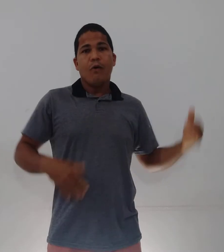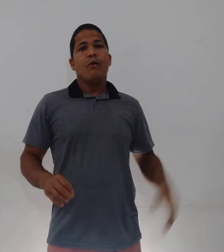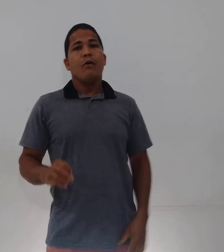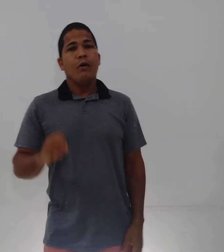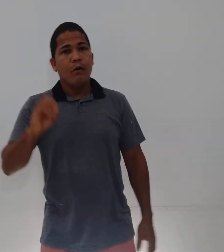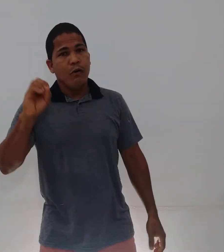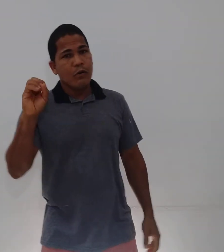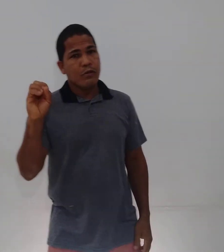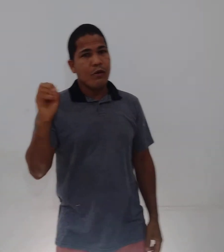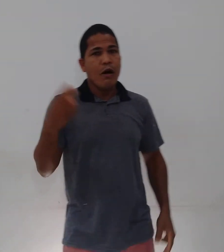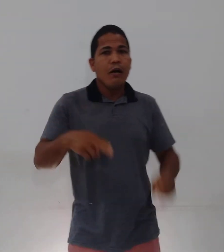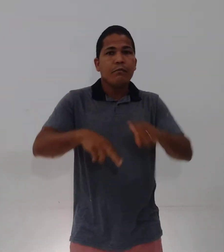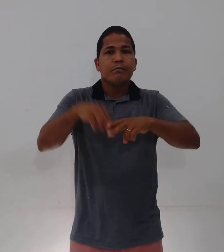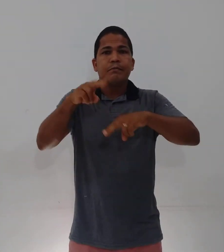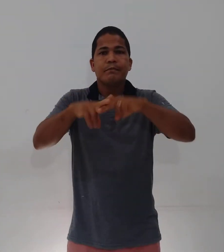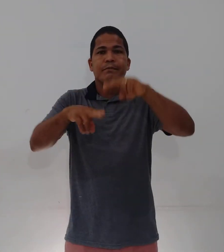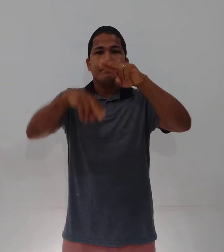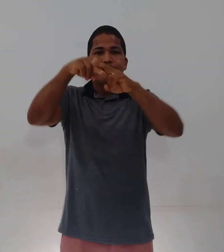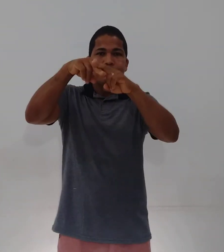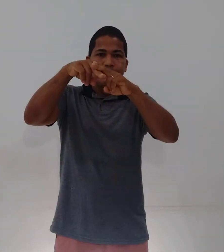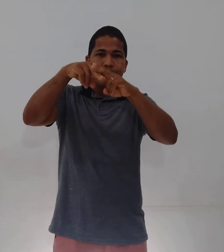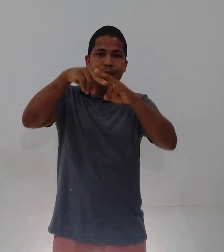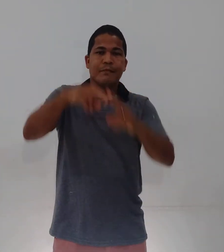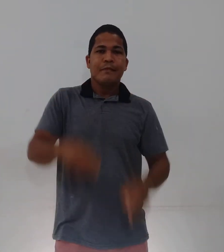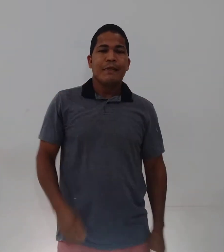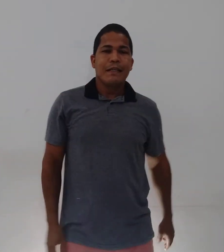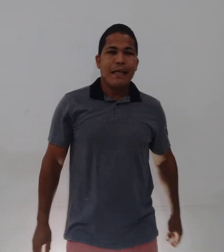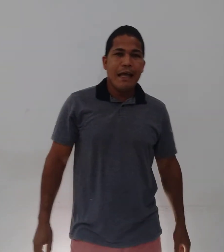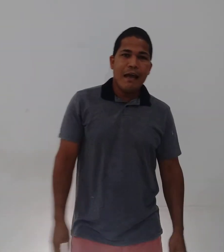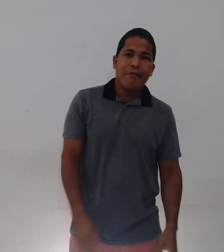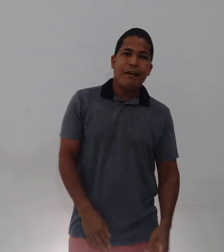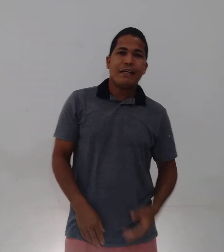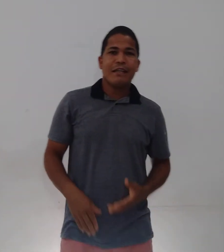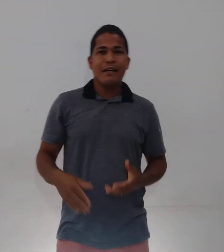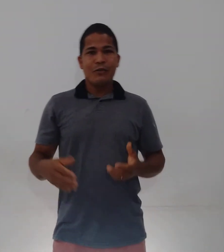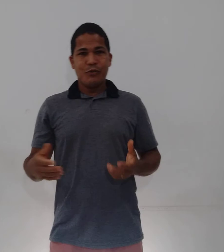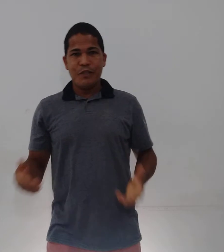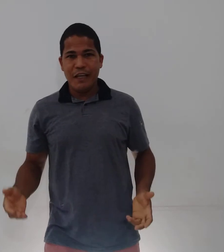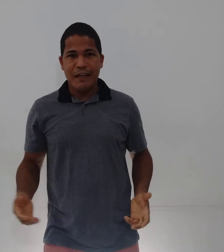Ou só? Que é a festa junina.